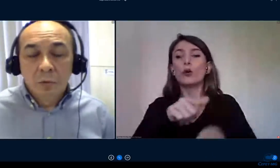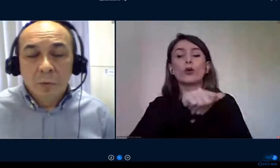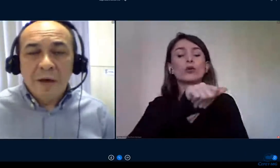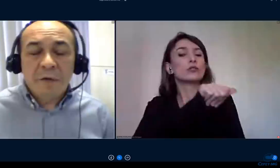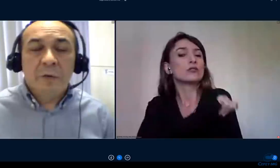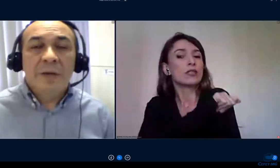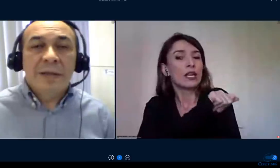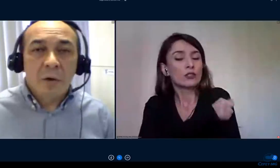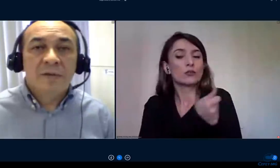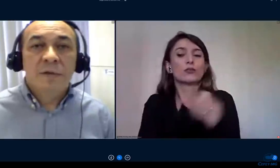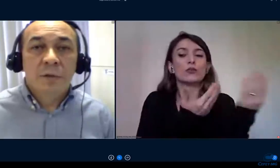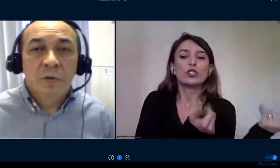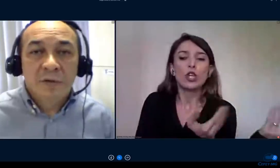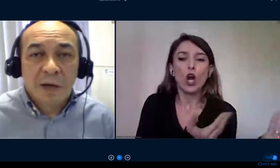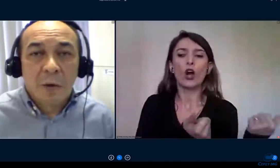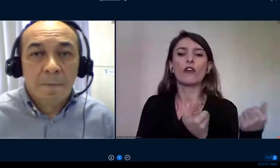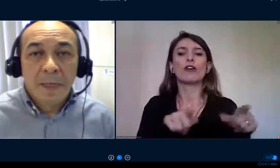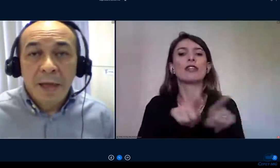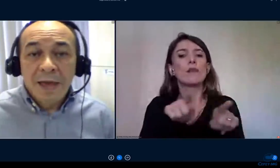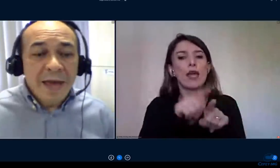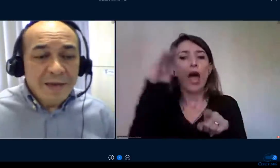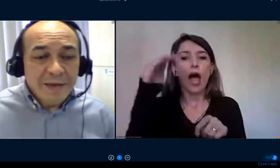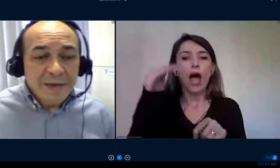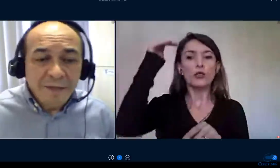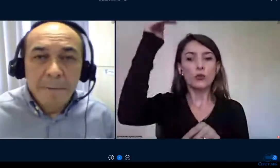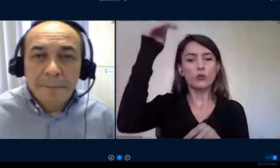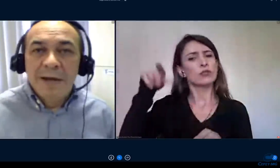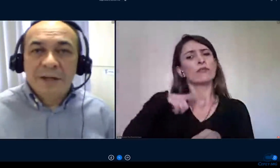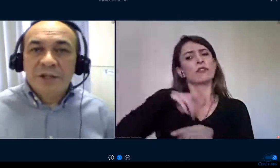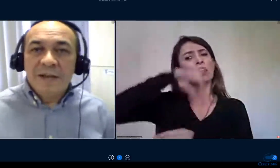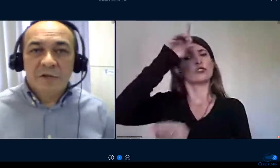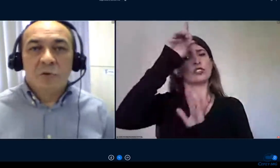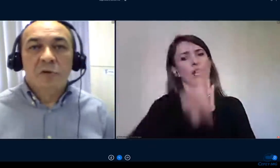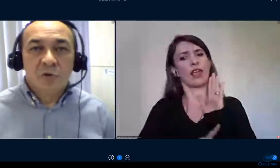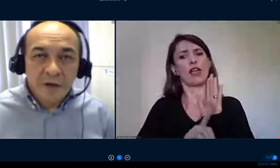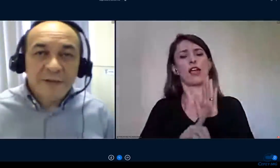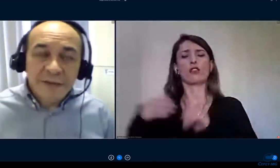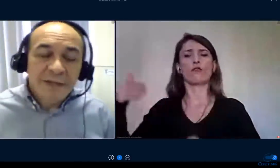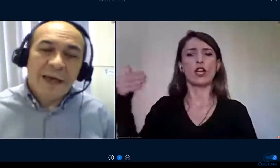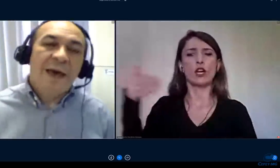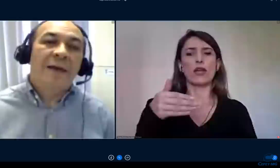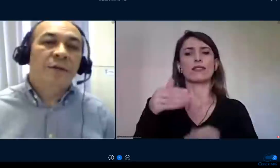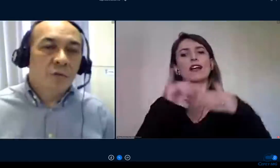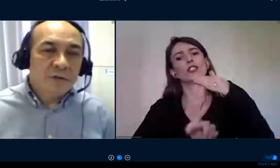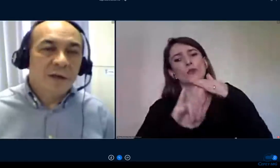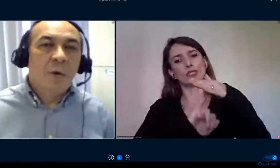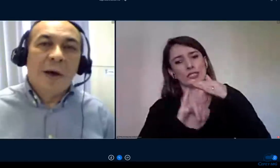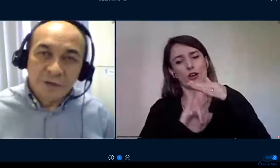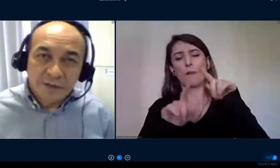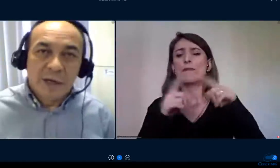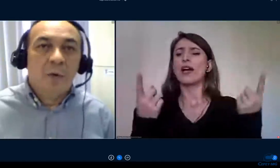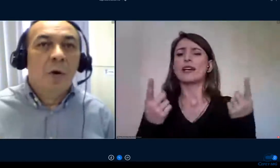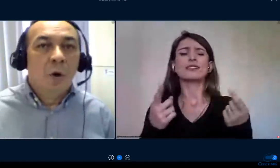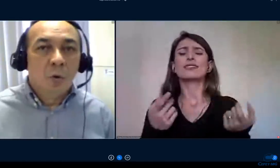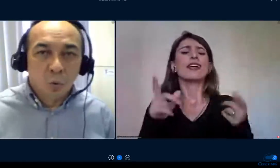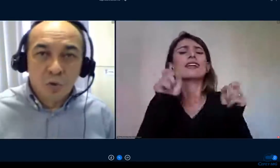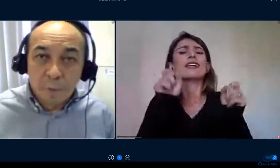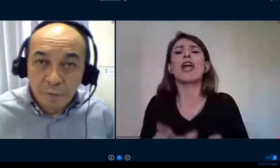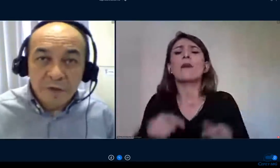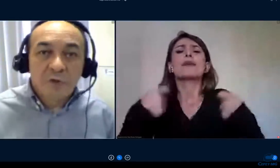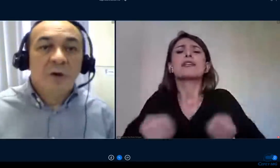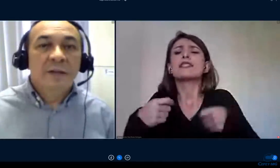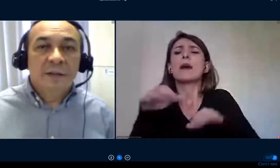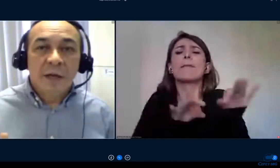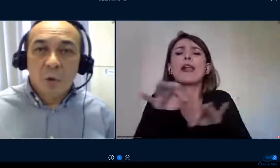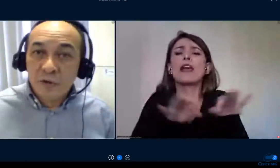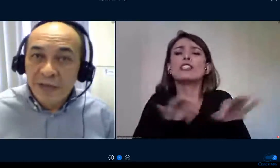adulto a frequentar a nossa instituição. e aí quem tem que planejar essas condições, sim, é a instituição, a gestão, os